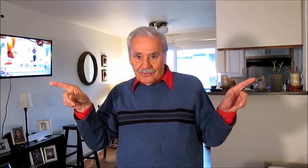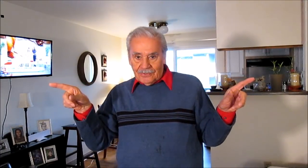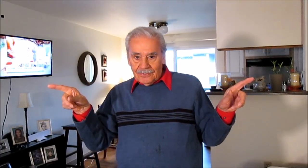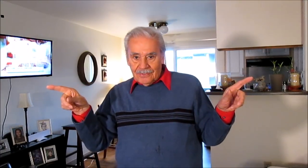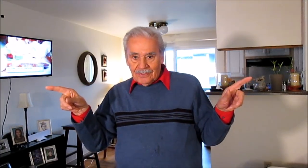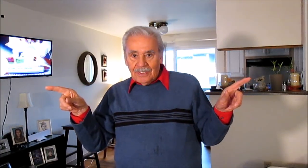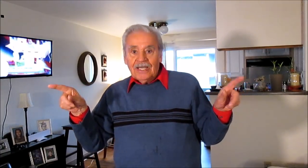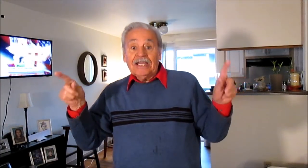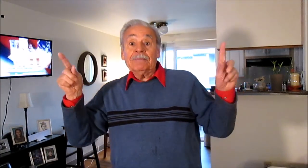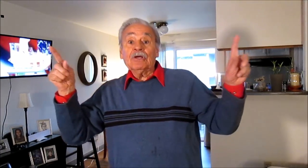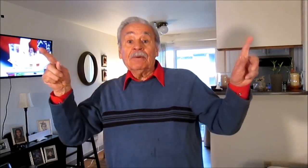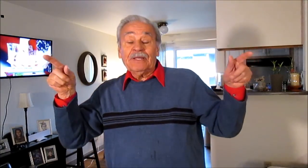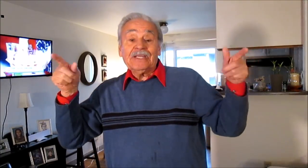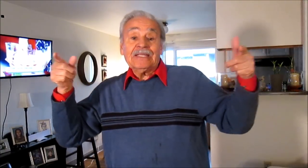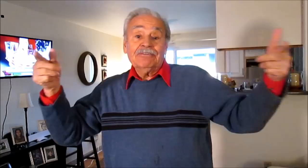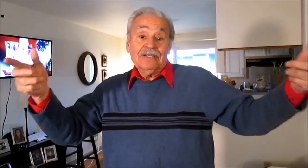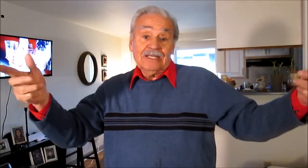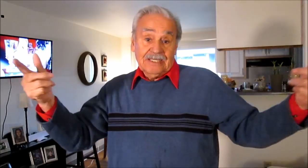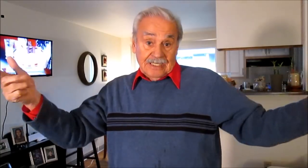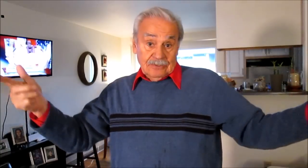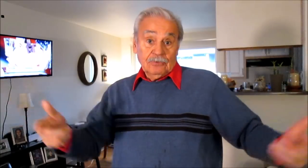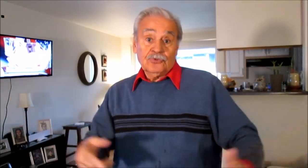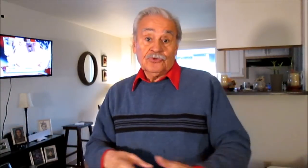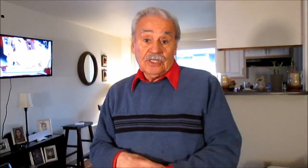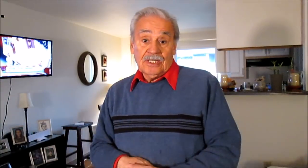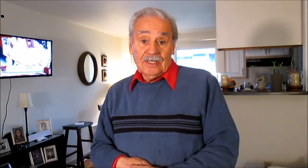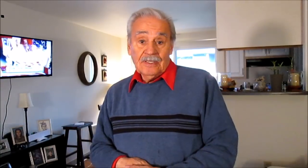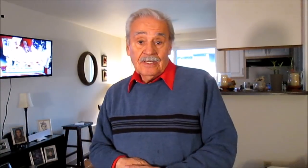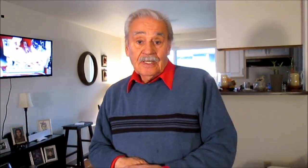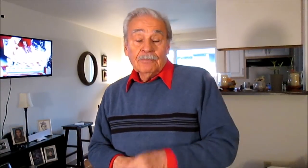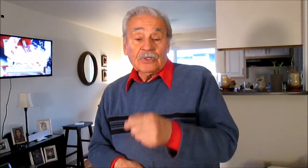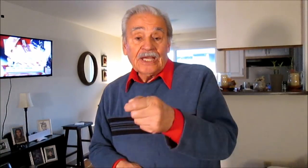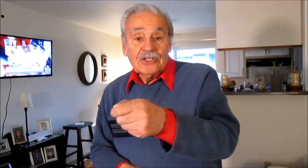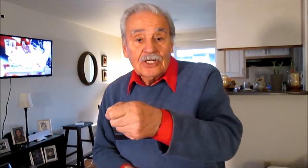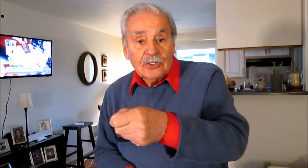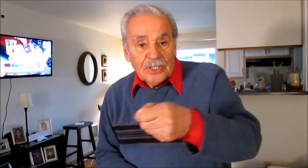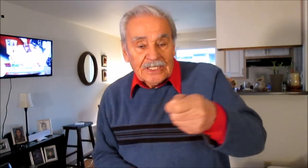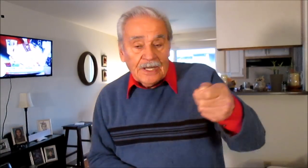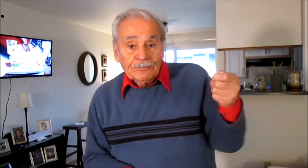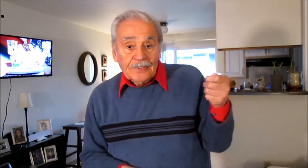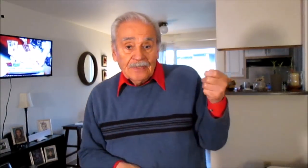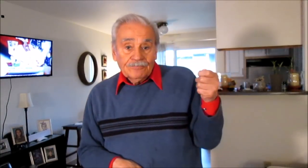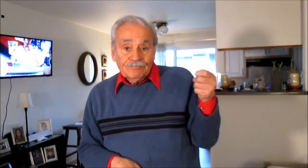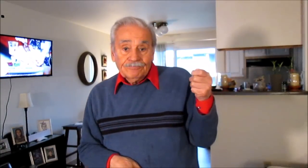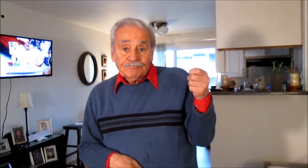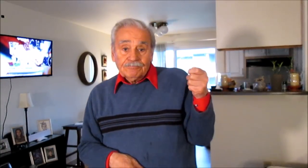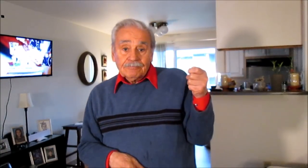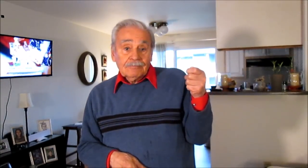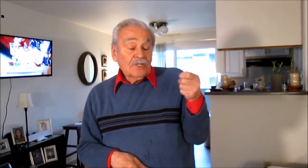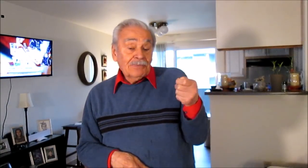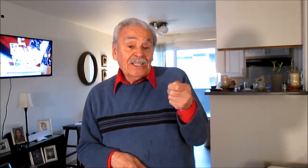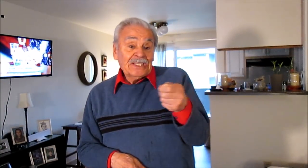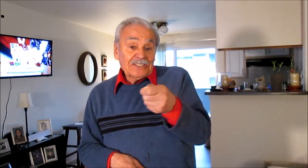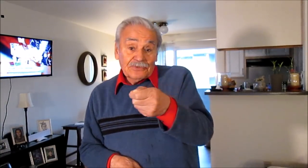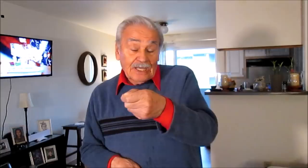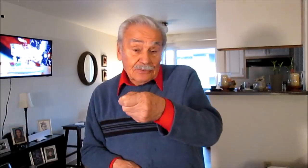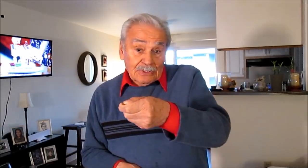el enemigo de la patria está feliz que esto suceda porque a ellos les cuesta imagínate dar una